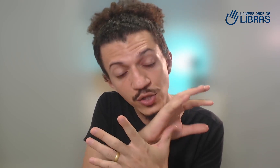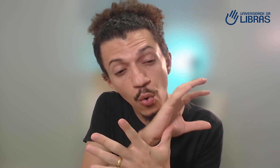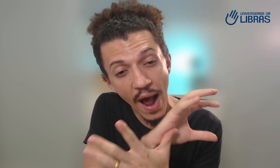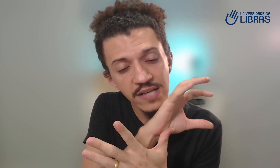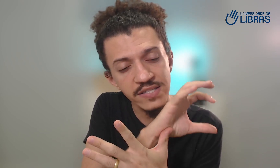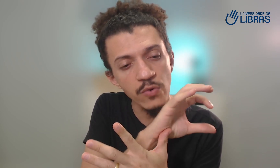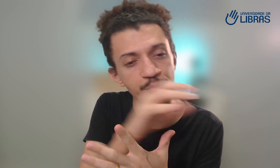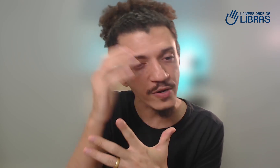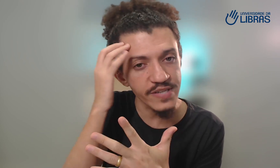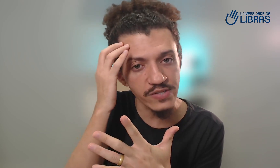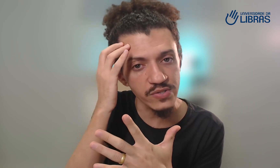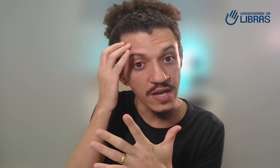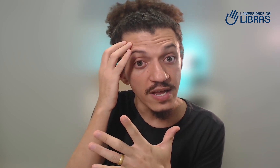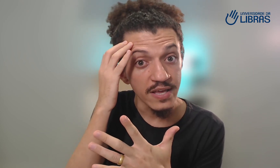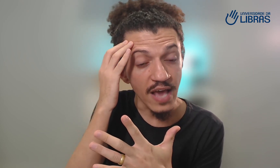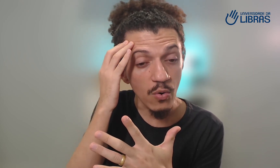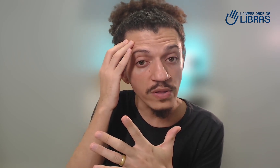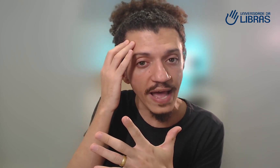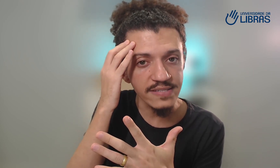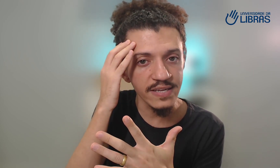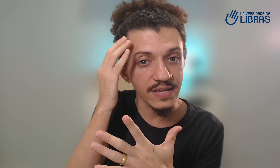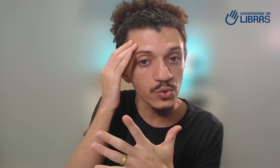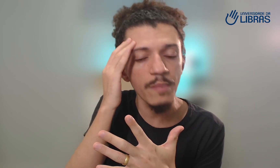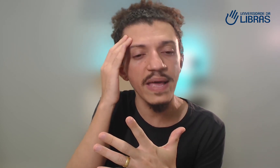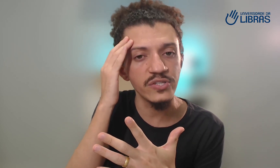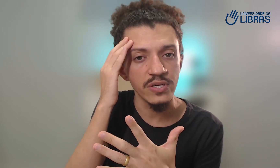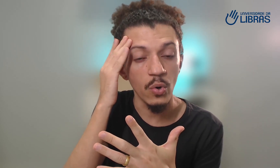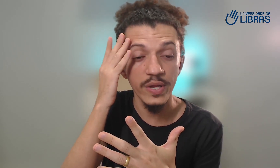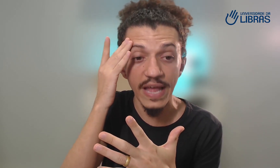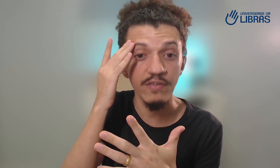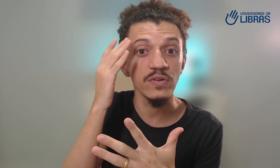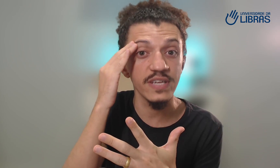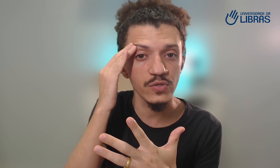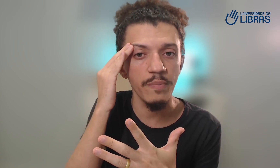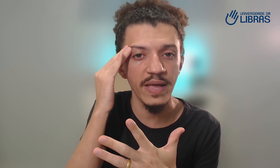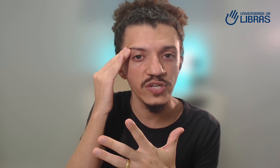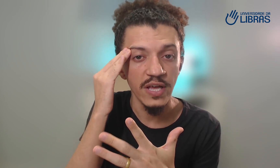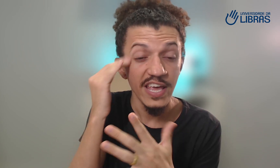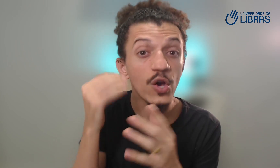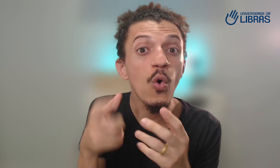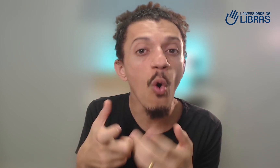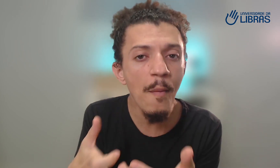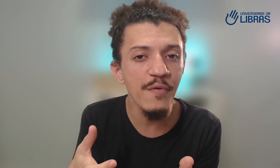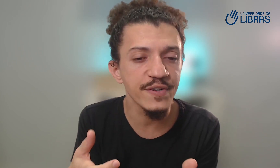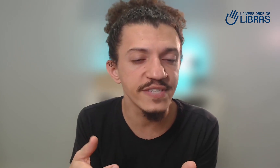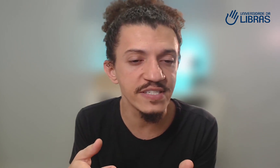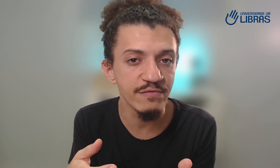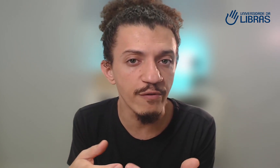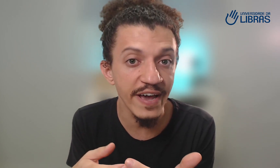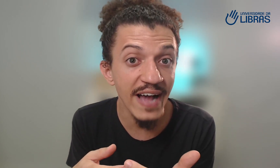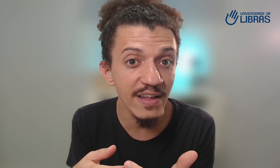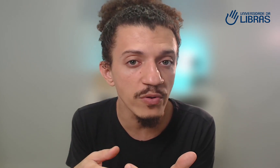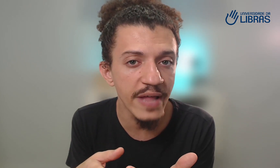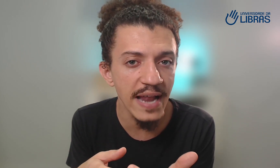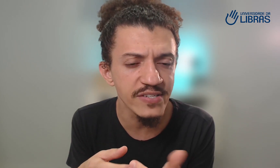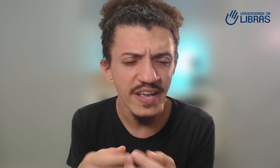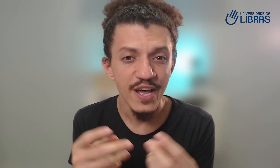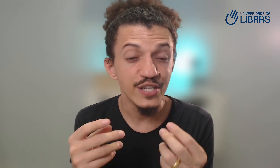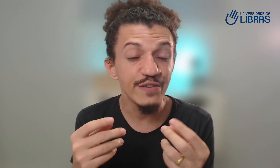quais são os processos que acontecem na sua mente o que deve acontecer na sua mente e como você desenvolver cada um deles de